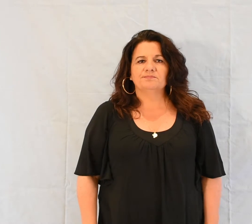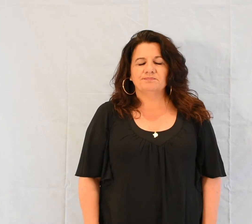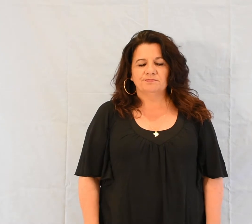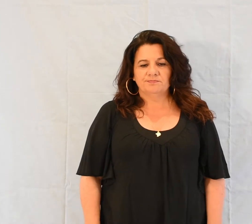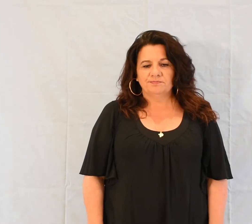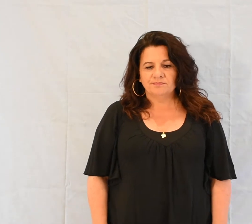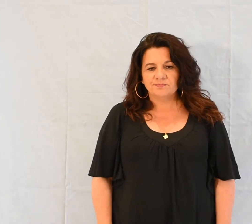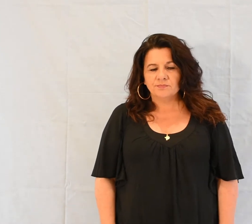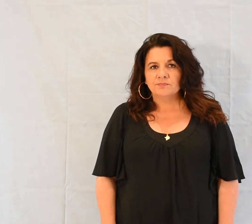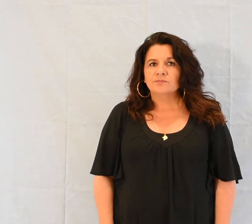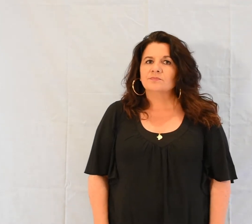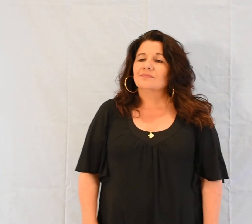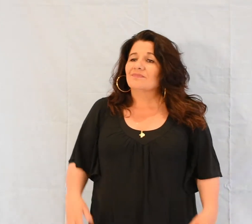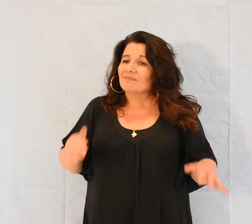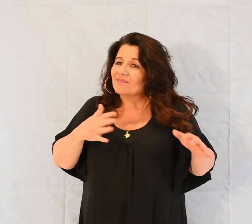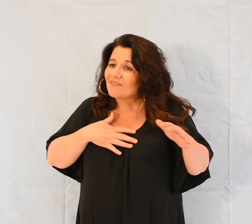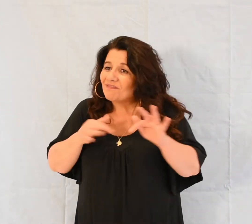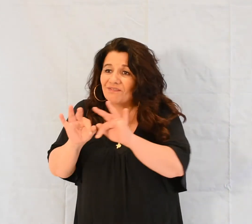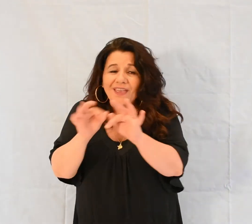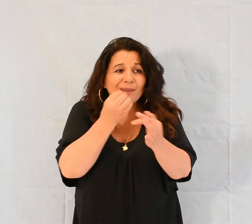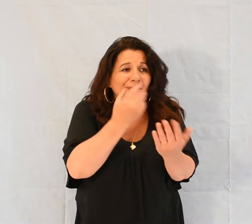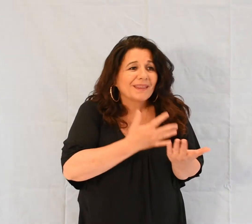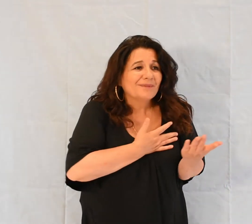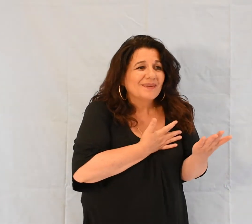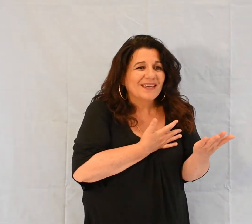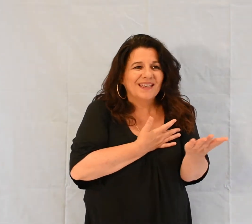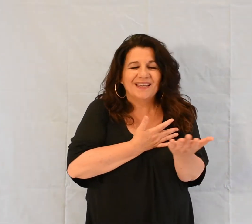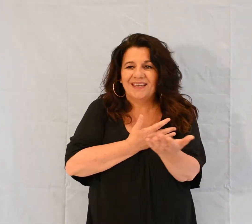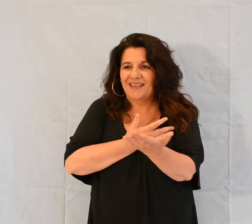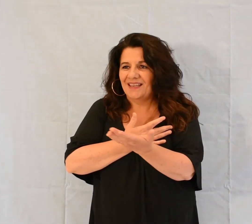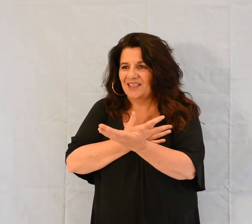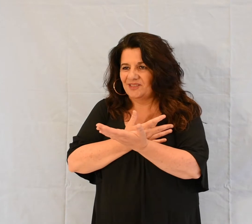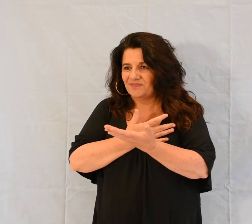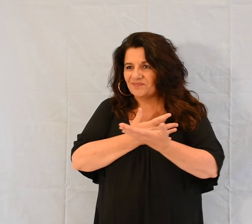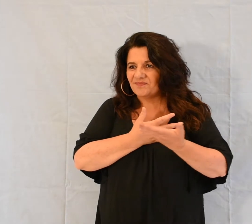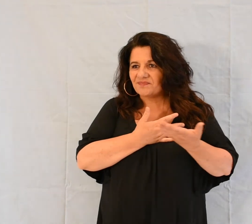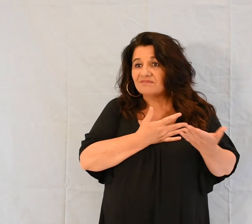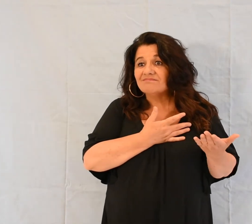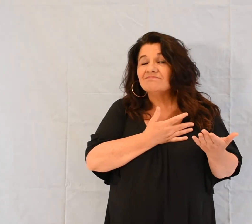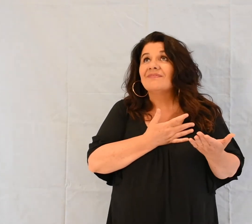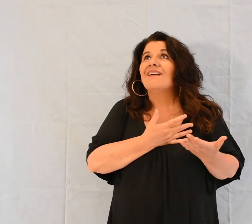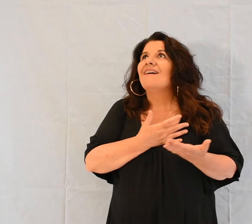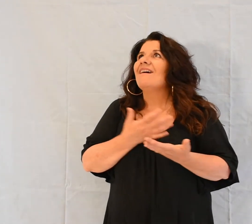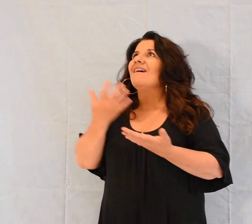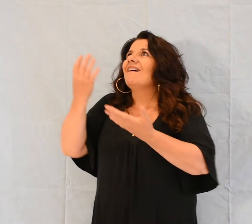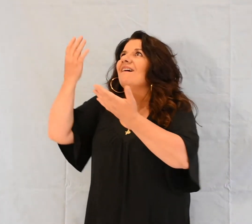Mes frères bien-aimés, les présents, les meilleurs, les dons parfaits